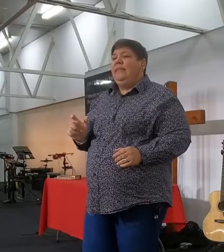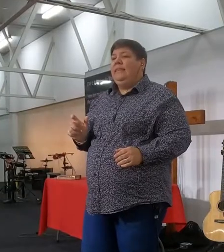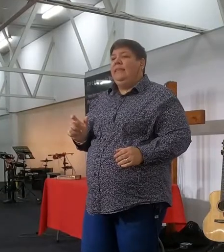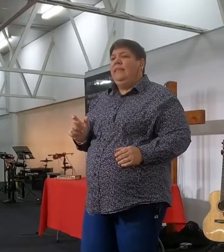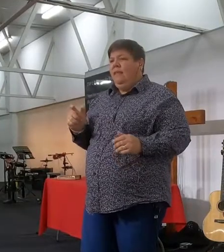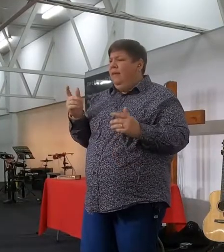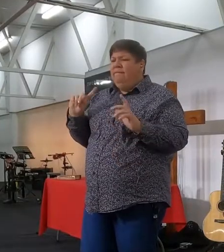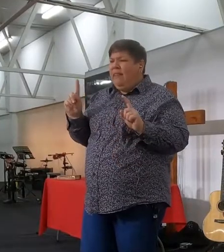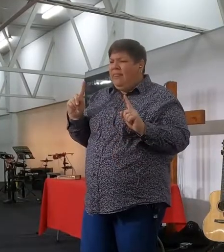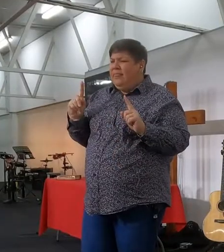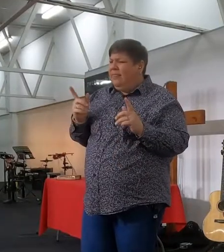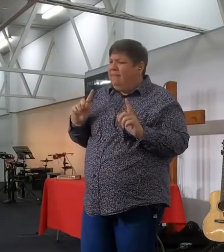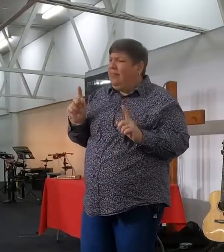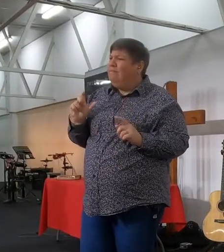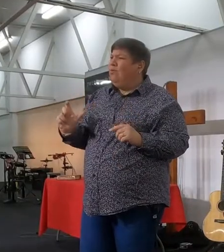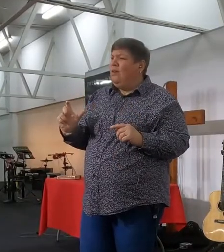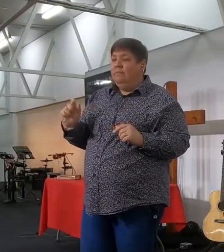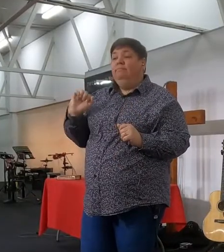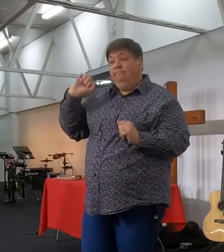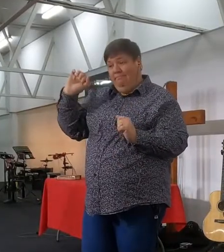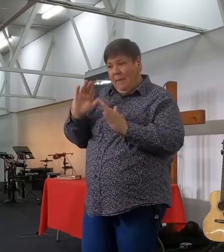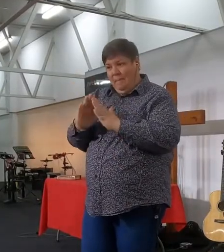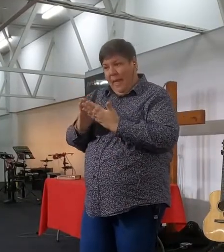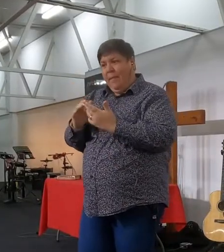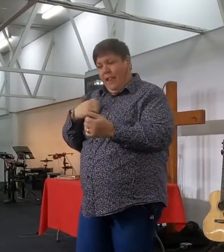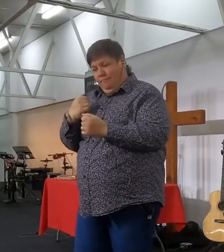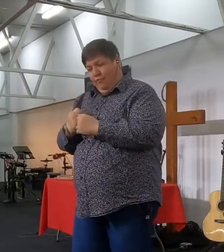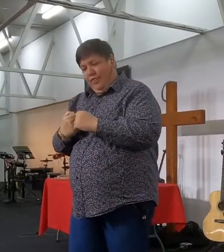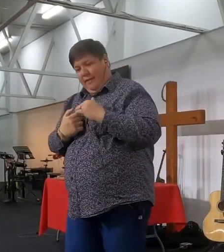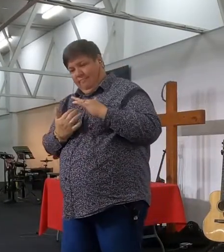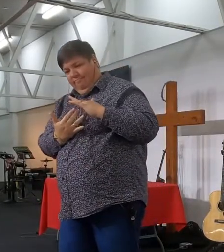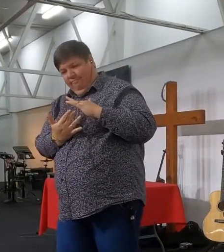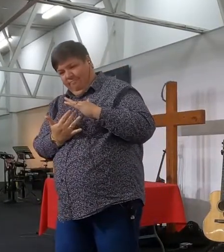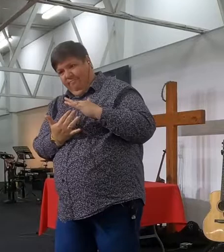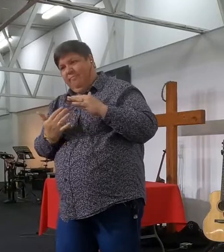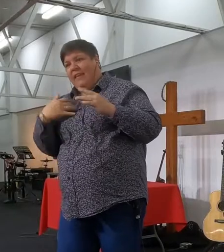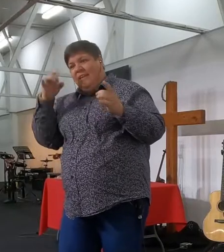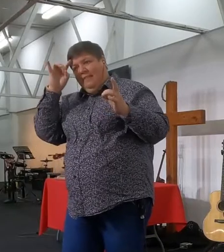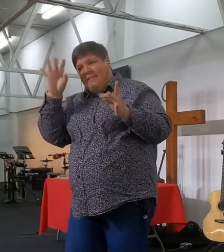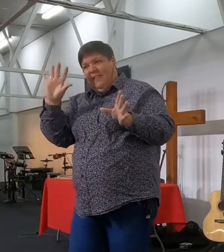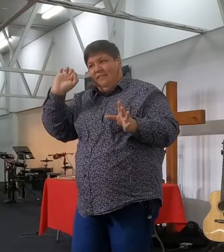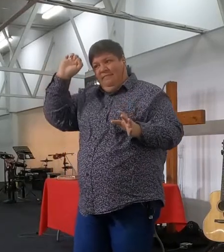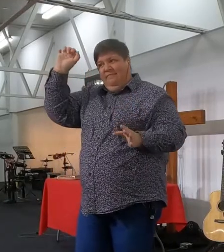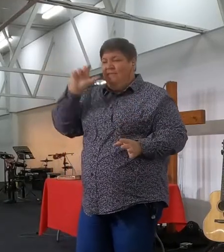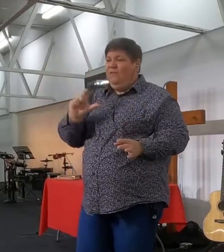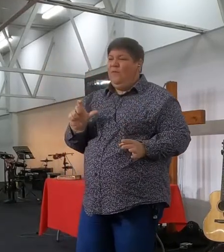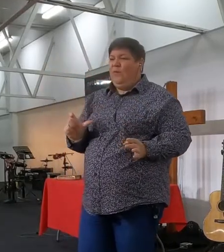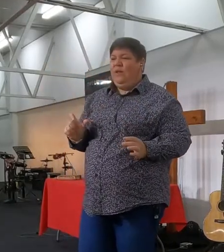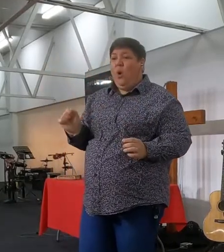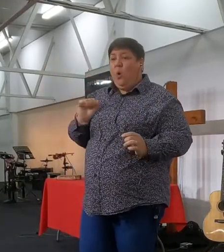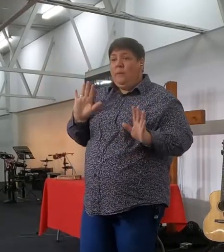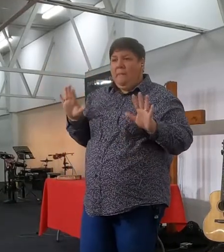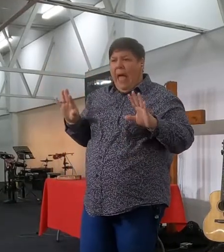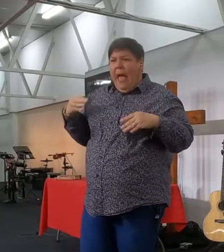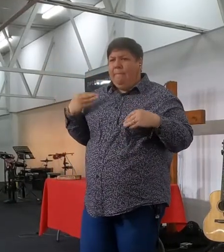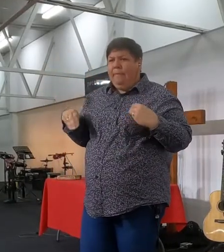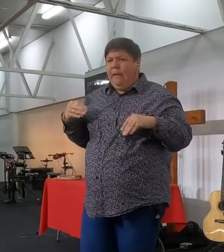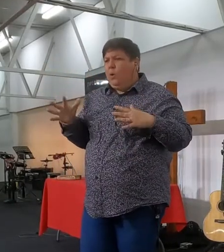die woord, dan moet hy een leergierigheid in my hart wees, en ek denk, dis baie keer die ding is, ons is so bezig in hierdie leven, ek broer, dis maar hoe dit is,